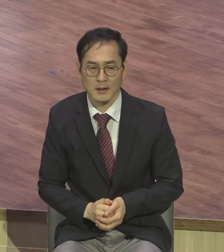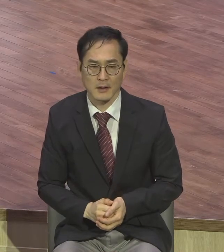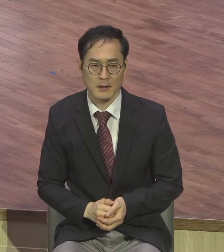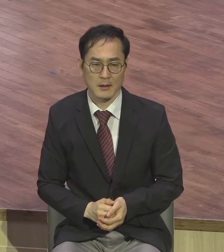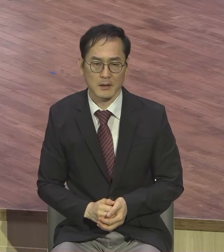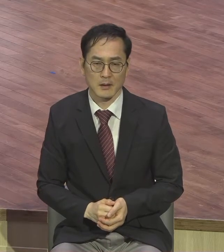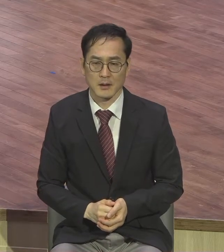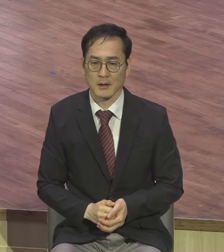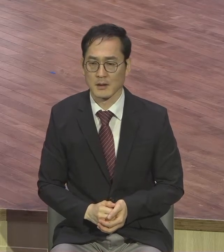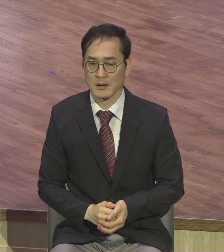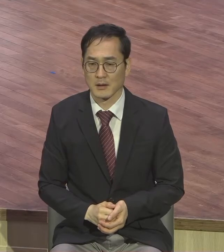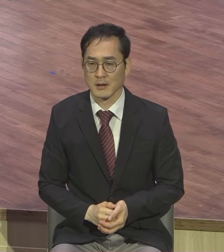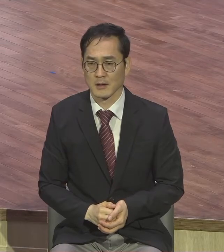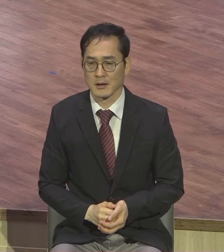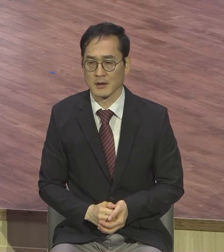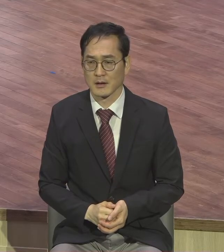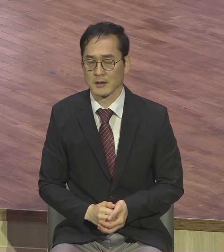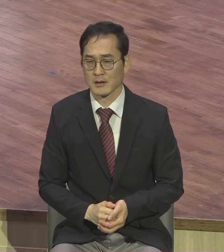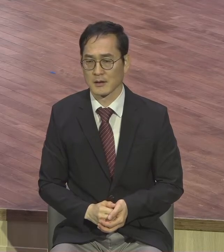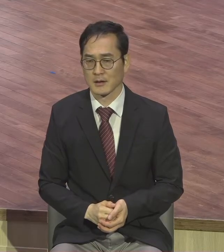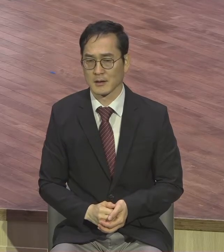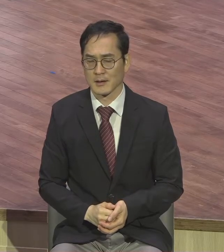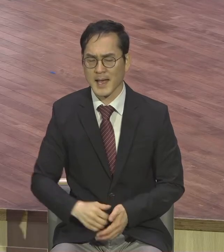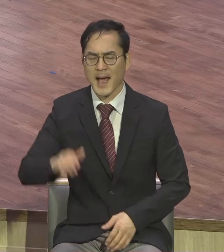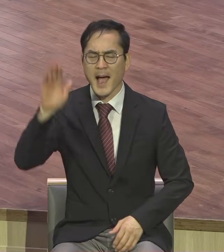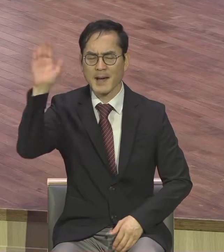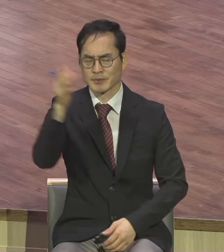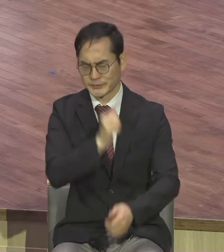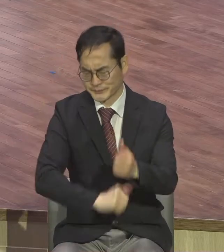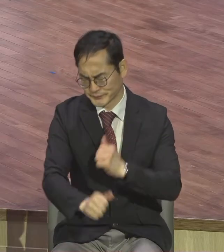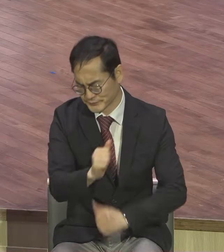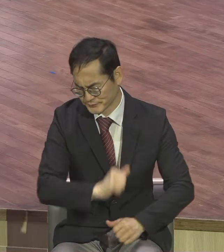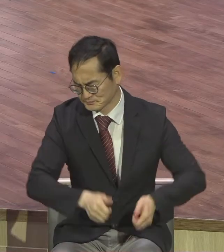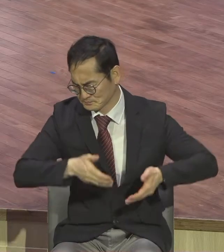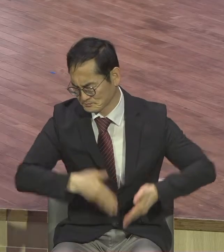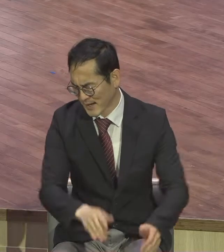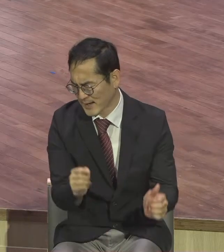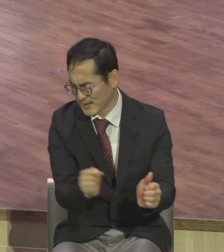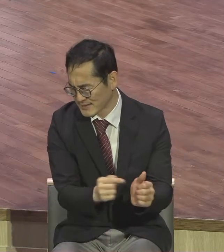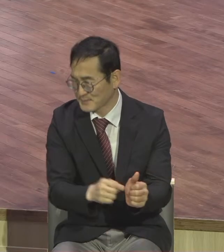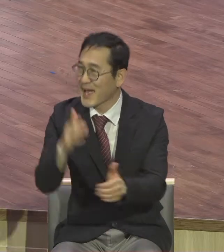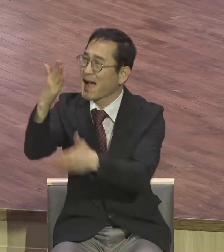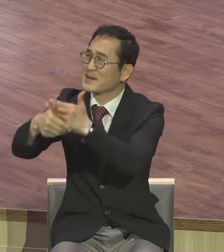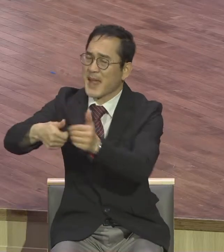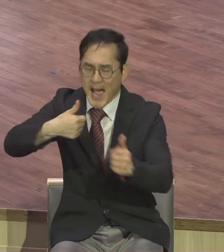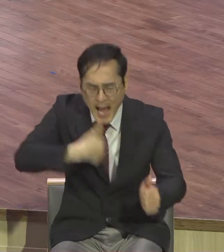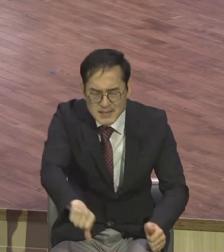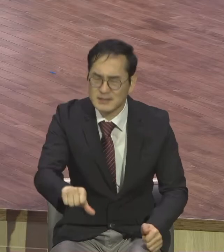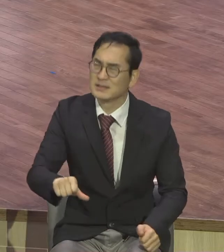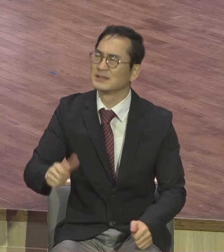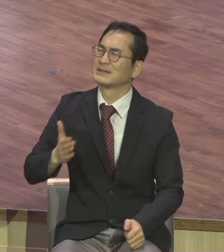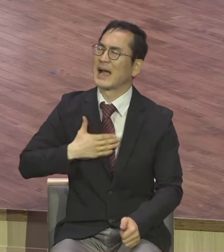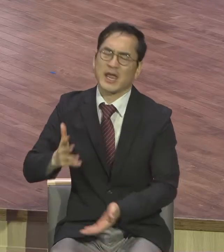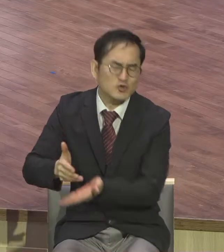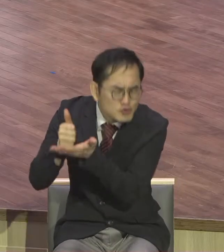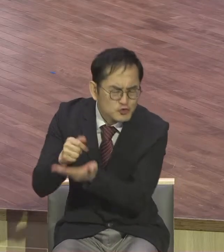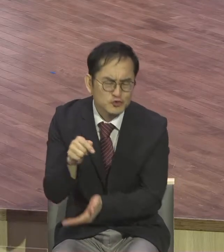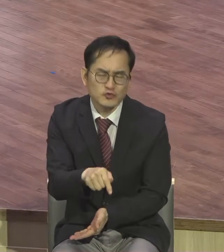예수라는 사실을 그분이 그리스도한 사실을 고백해서 나의 주 사도 바울은 로마스 1장 2절로 사절해